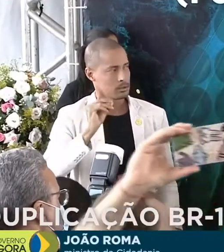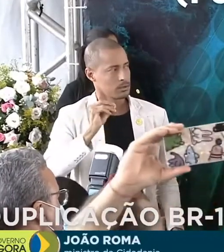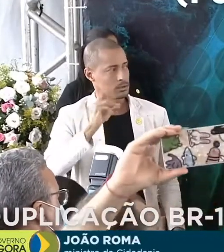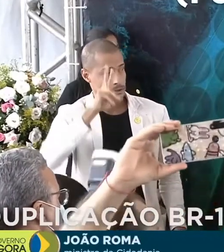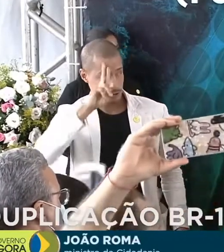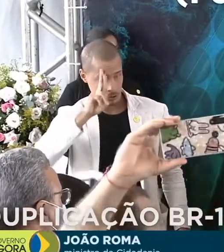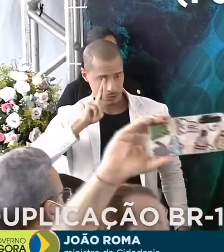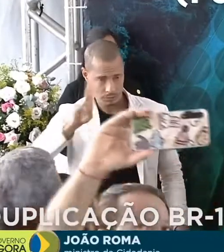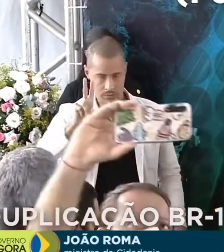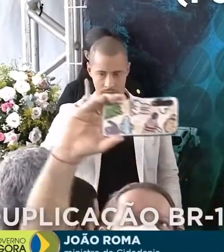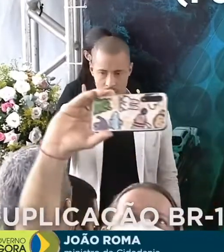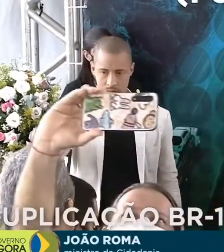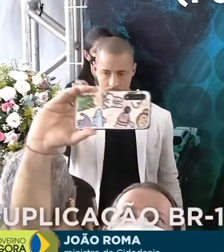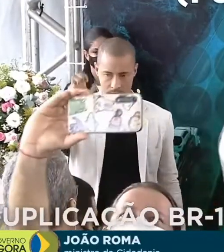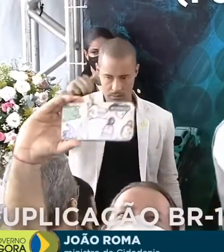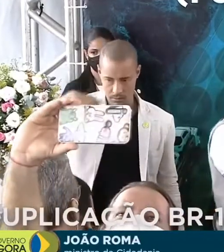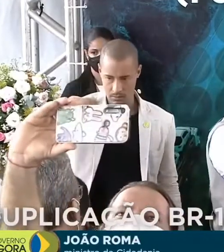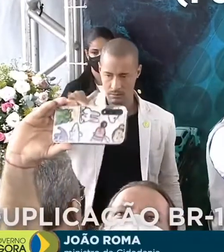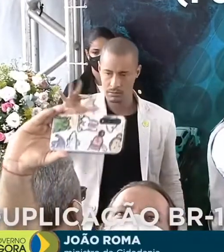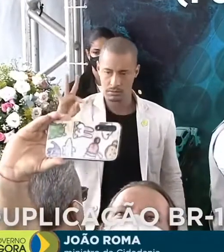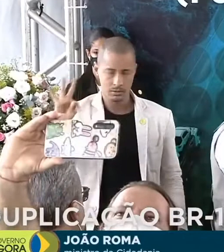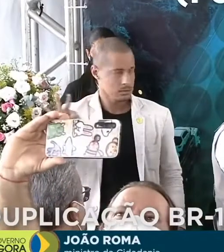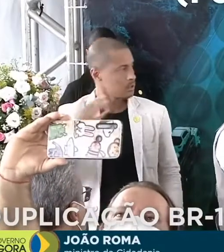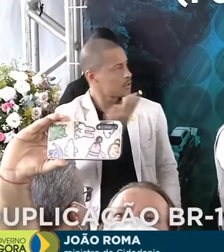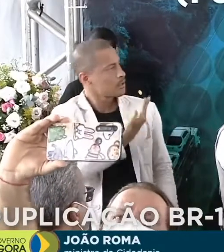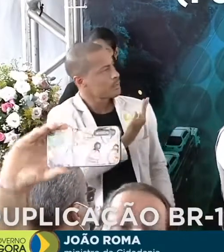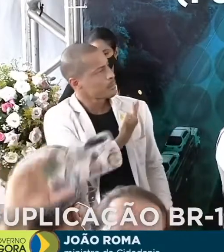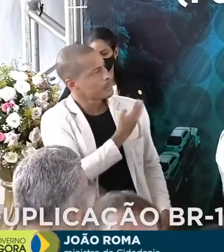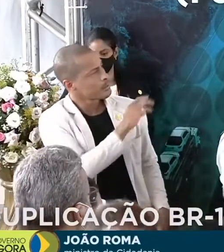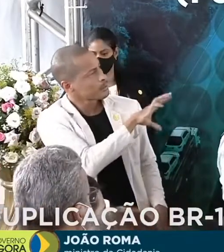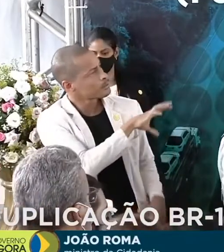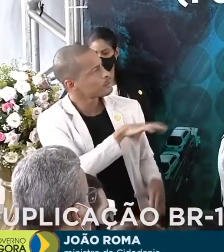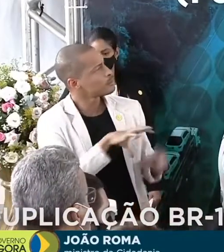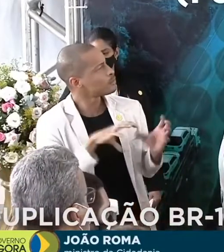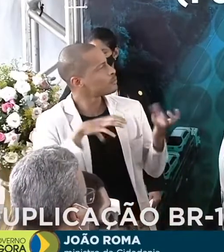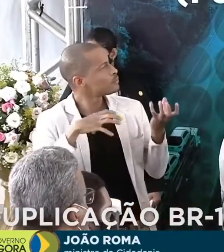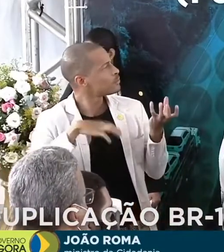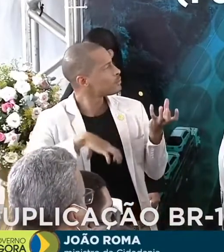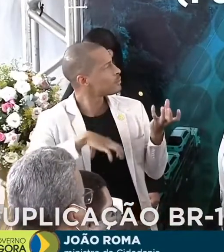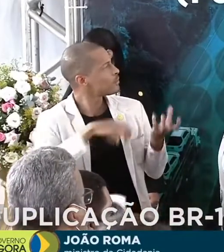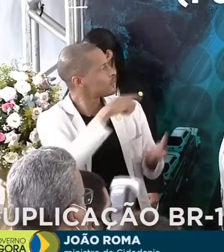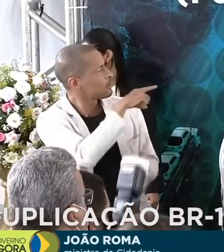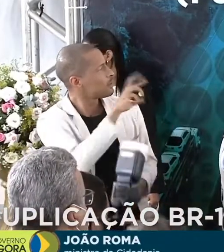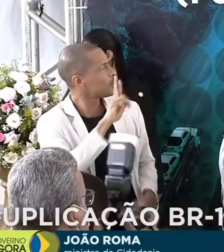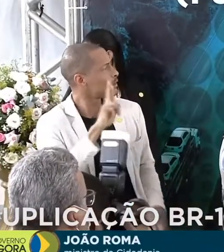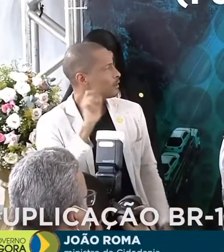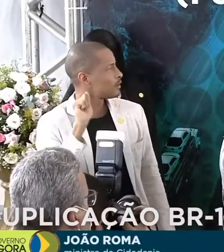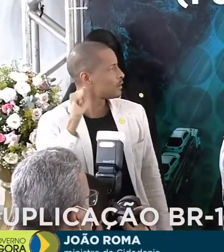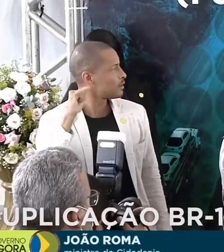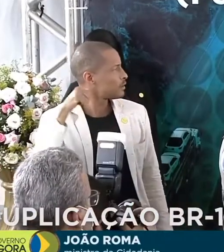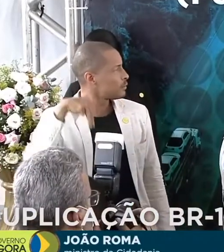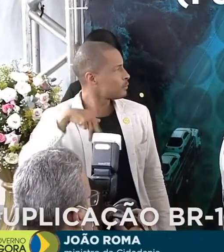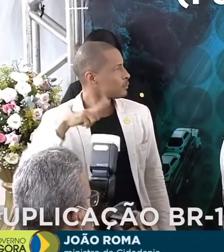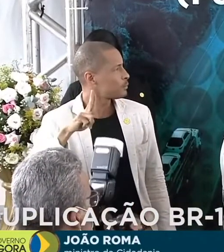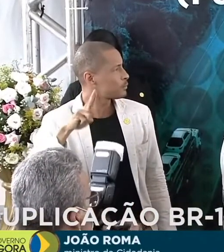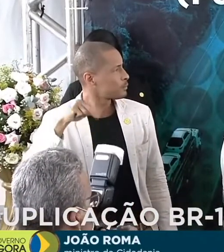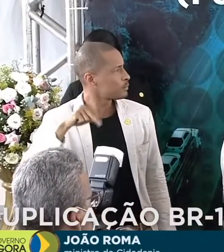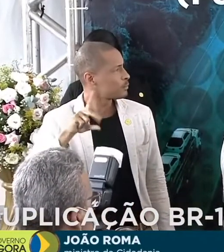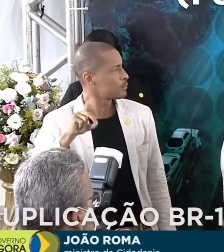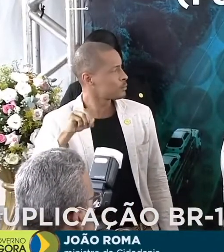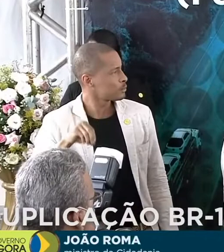Queridos colegas parlamentares, e aqui eu cito Raimundinho da Pesca, deputado José Rocha,